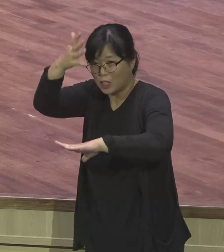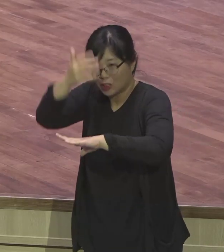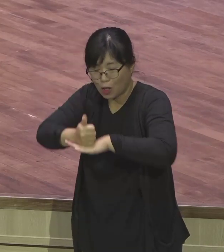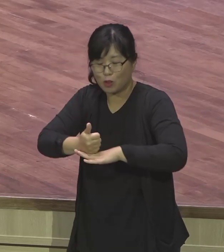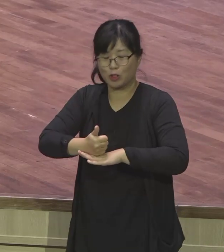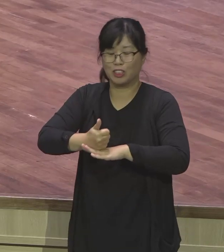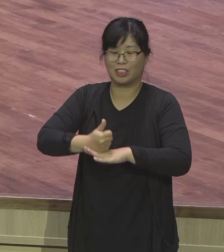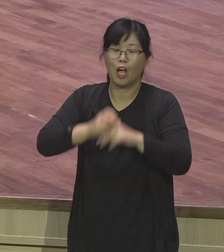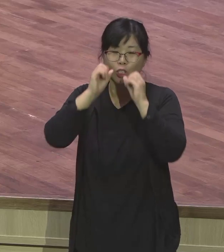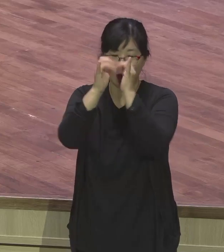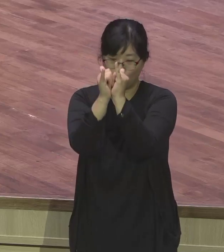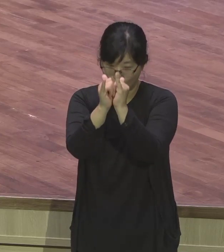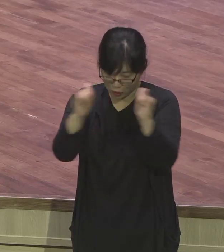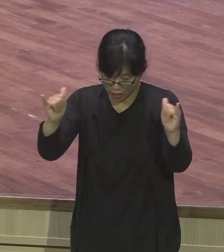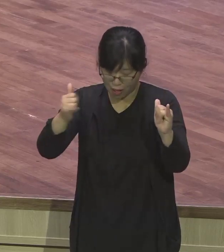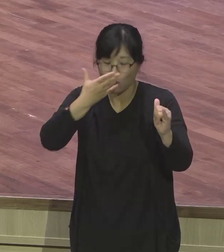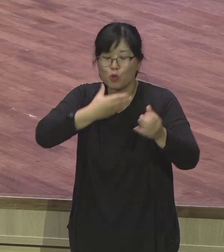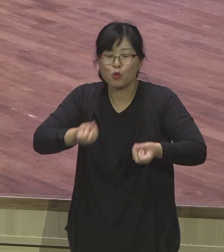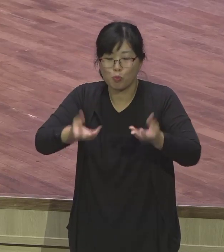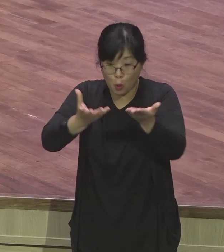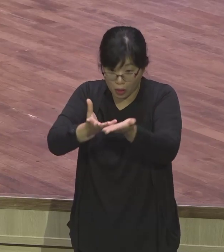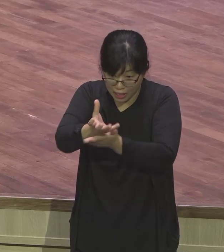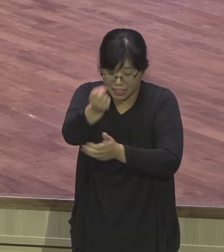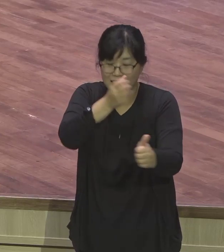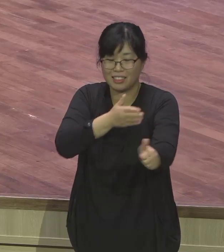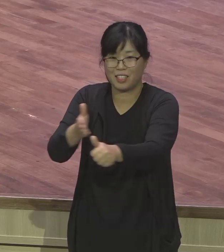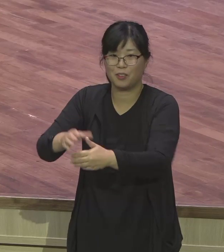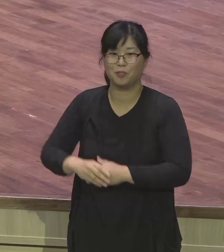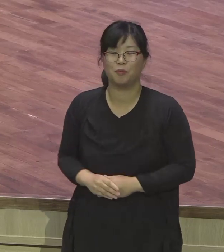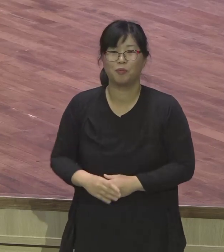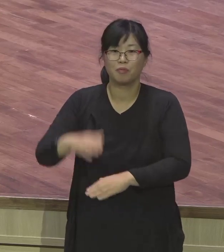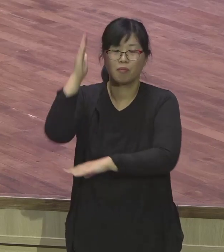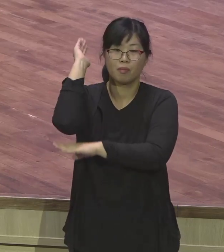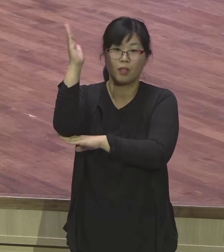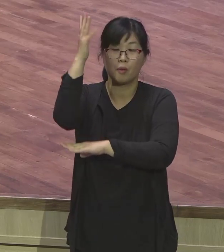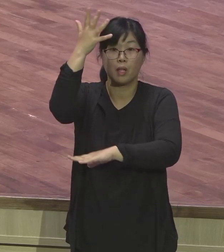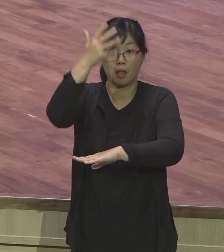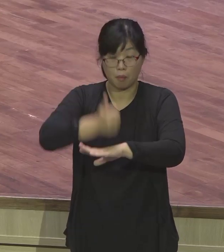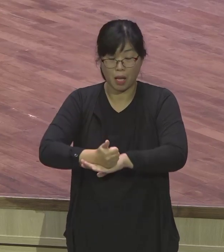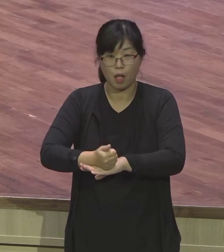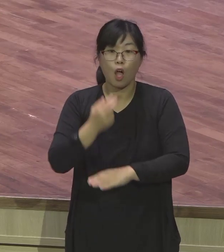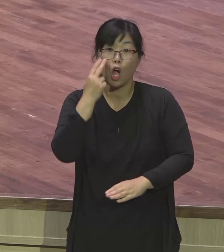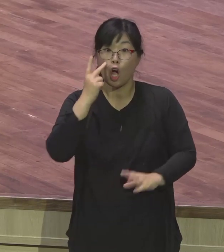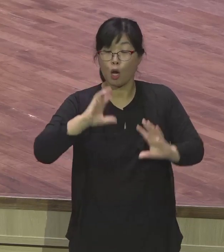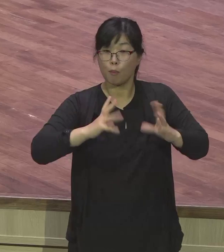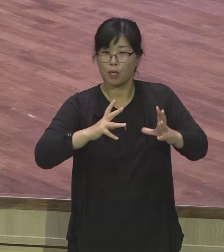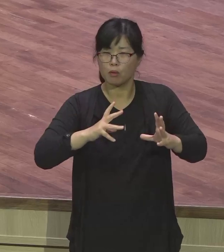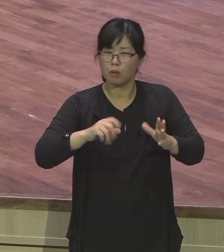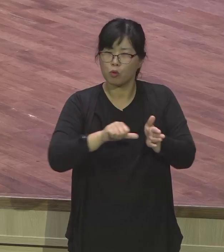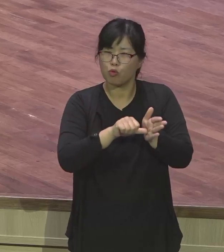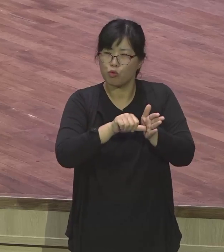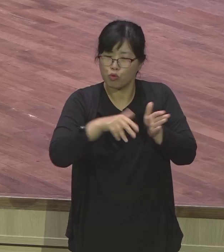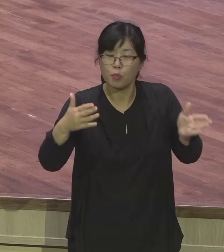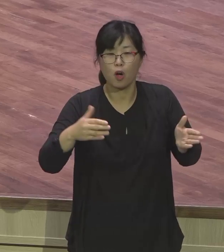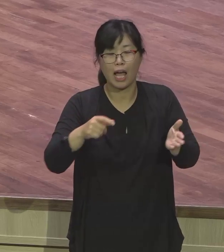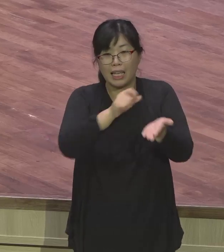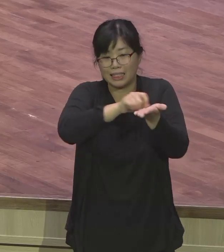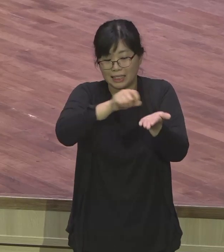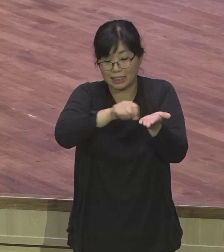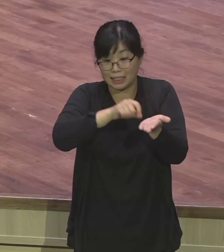결론입니다 미국의 최고 작가 기독교 작가가 있습니다 켄 가이어라는 작가가 있는데 이번에